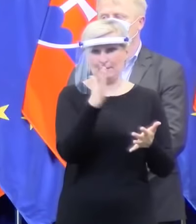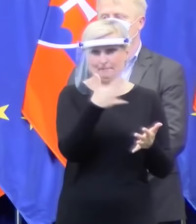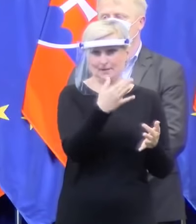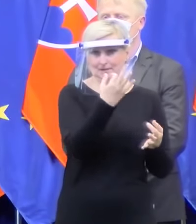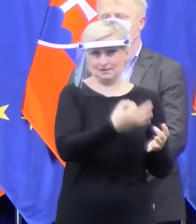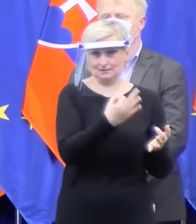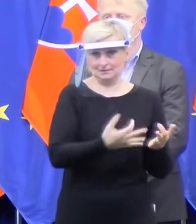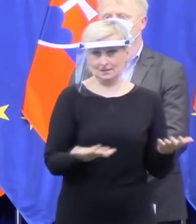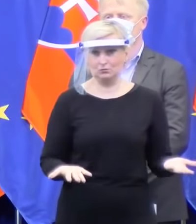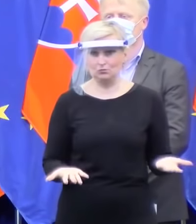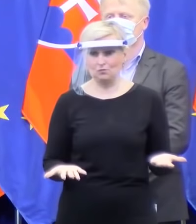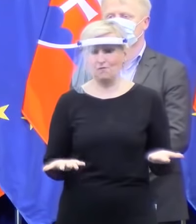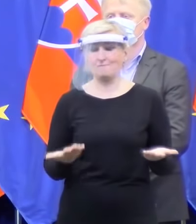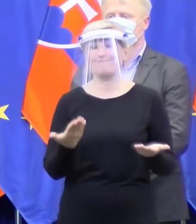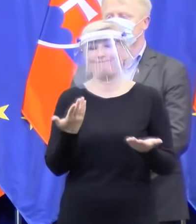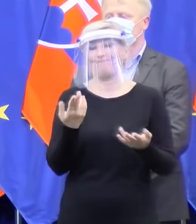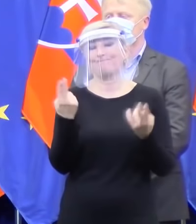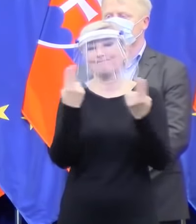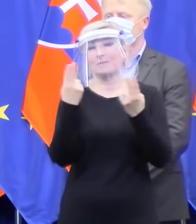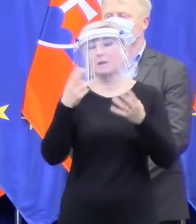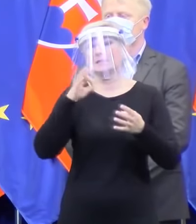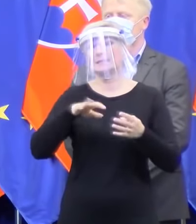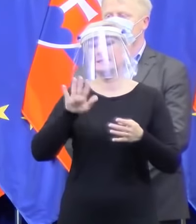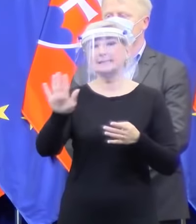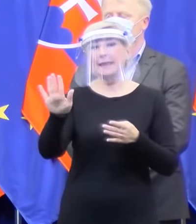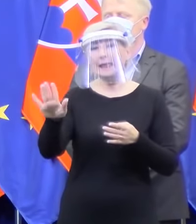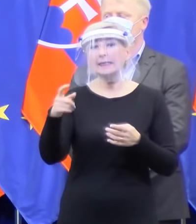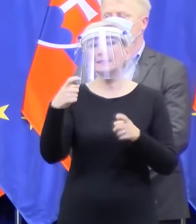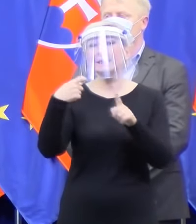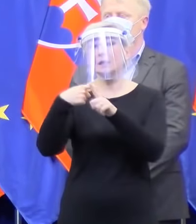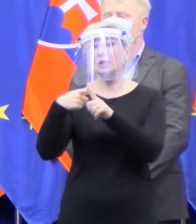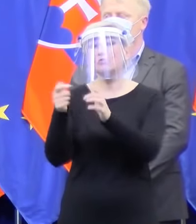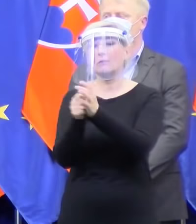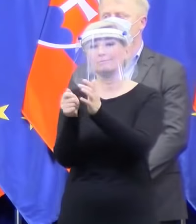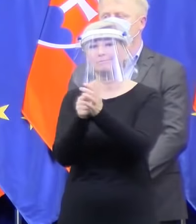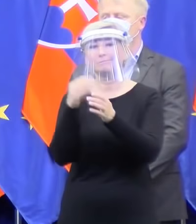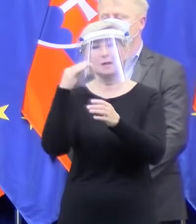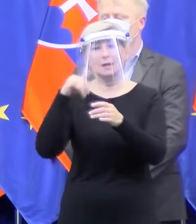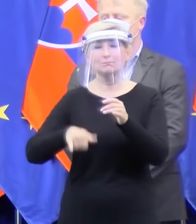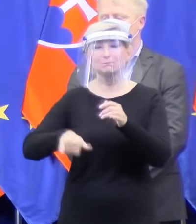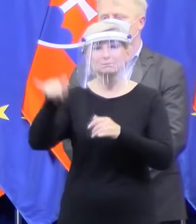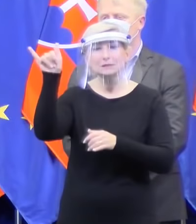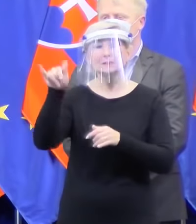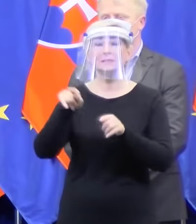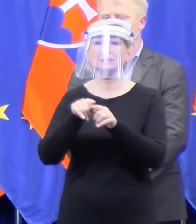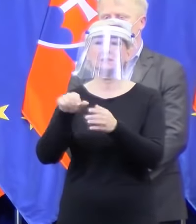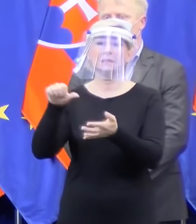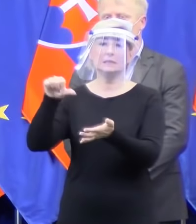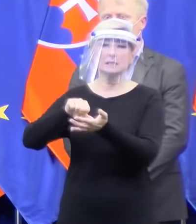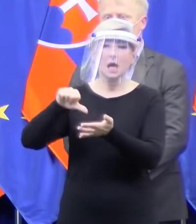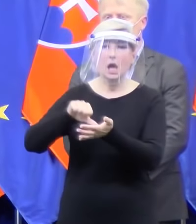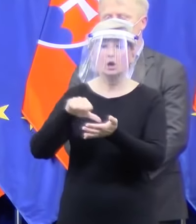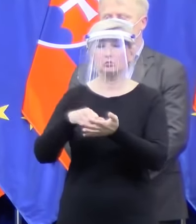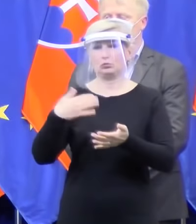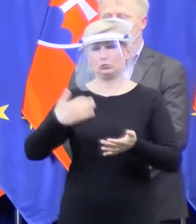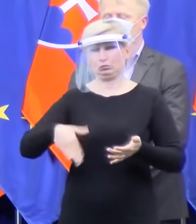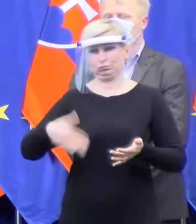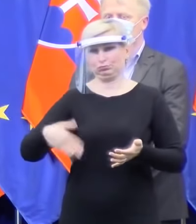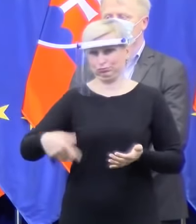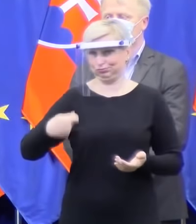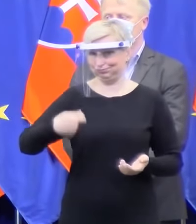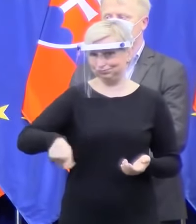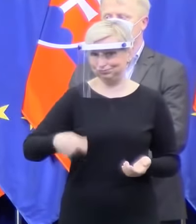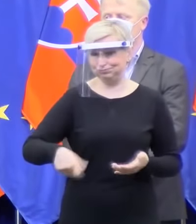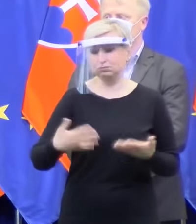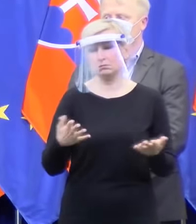z záhadných okolností lukratívne byty v centre Bratislavy. To už ale je otázka pre orgány Číne v trestnom konaní. Ale